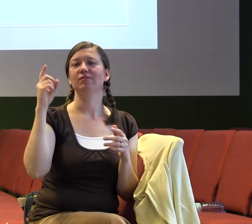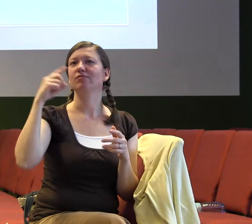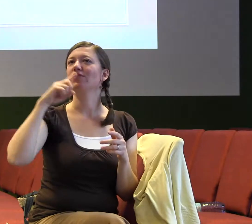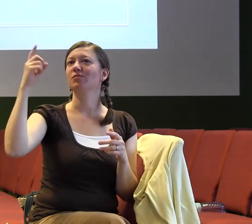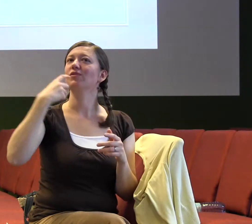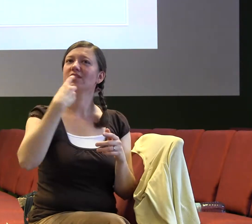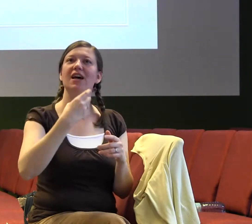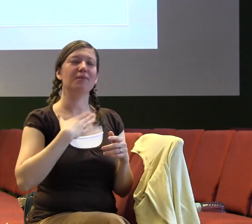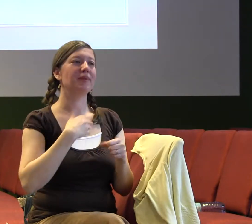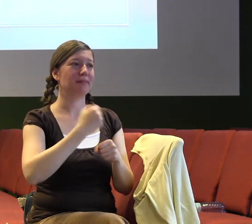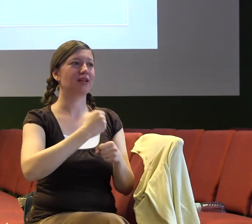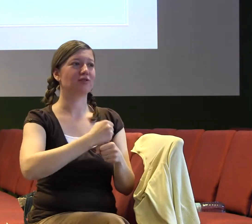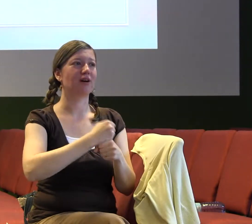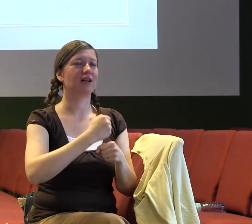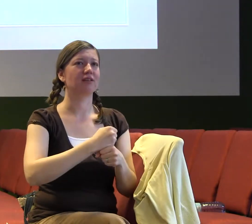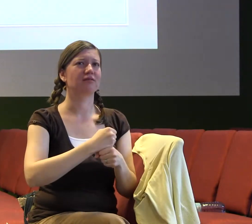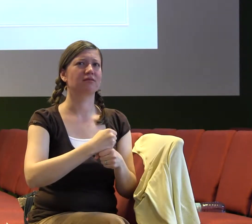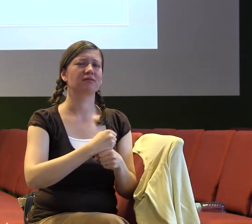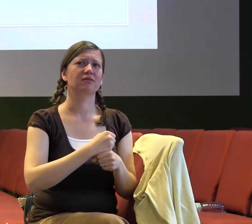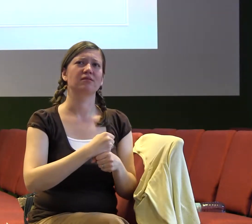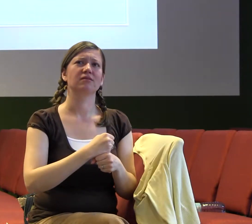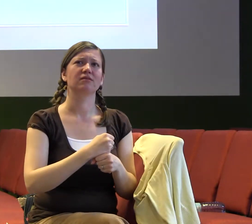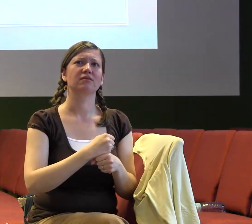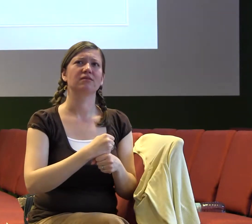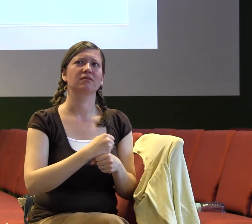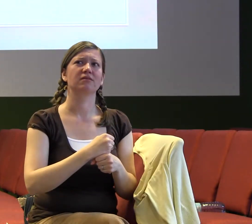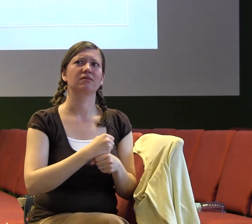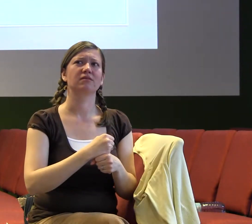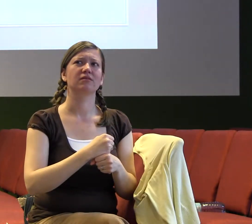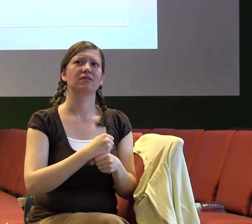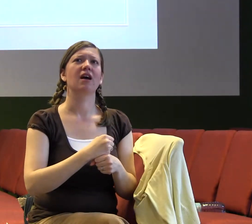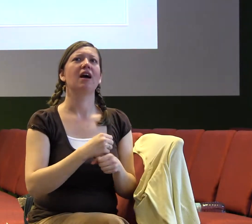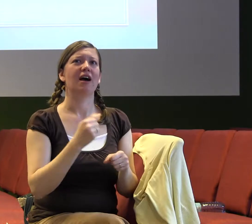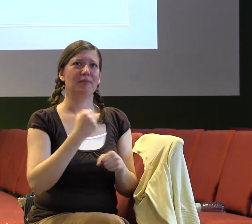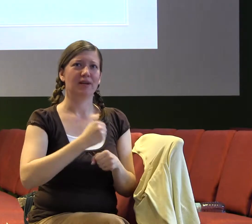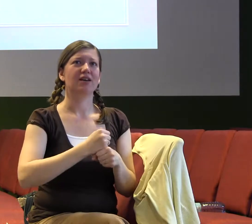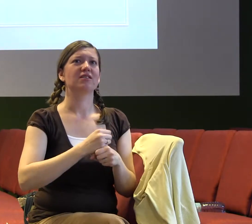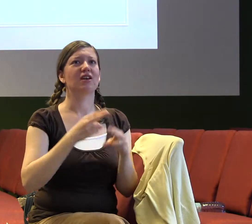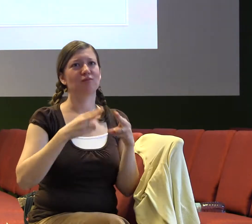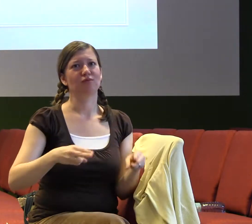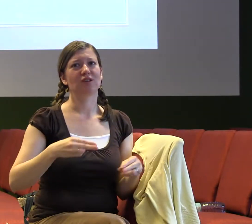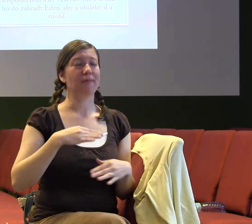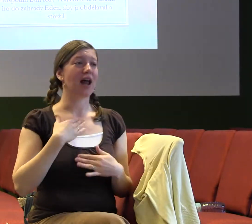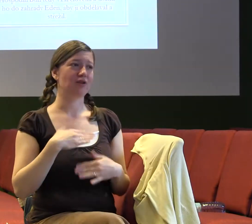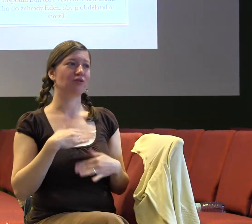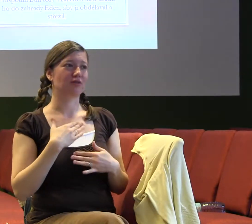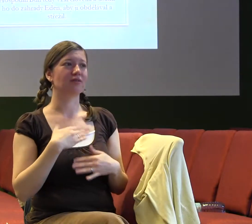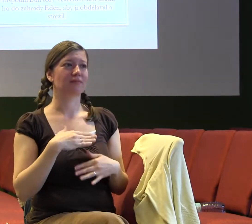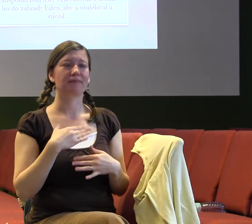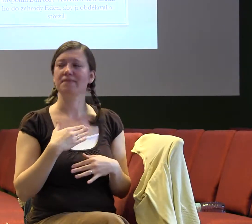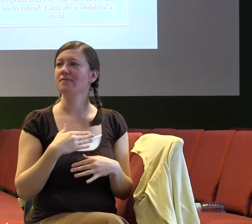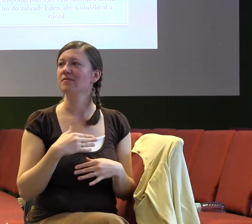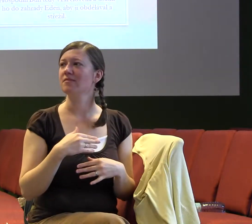radost, protože hned v první knize Bible, nebo v první takovém úseku Bible, je takový verž,